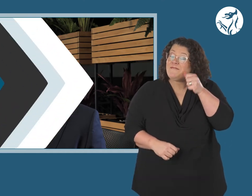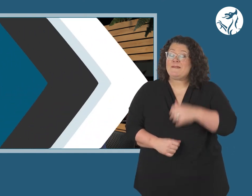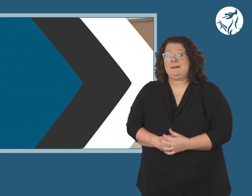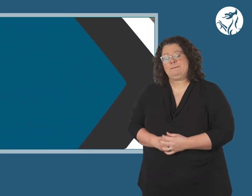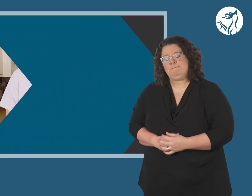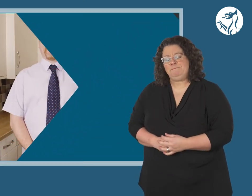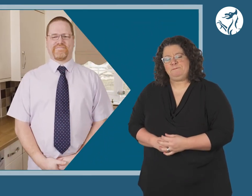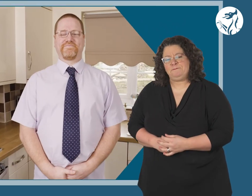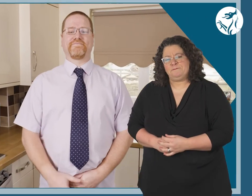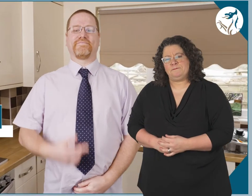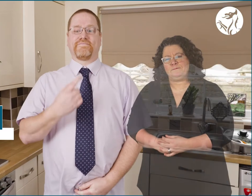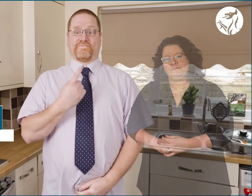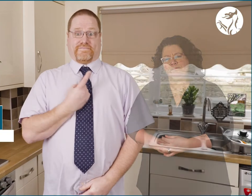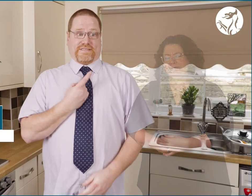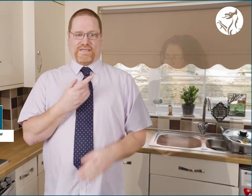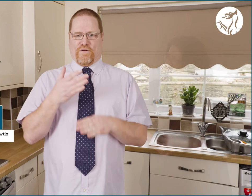face.